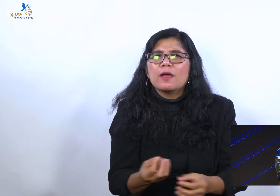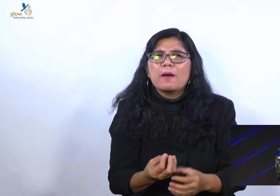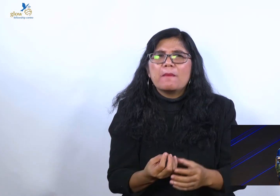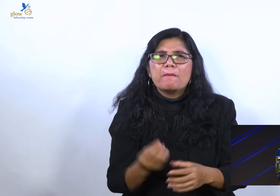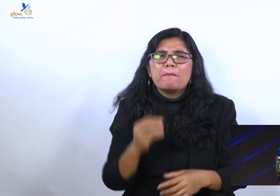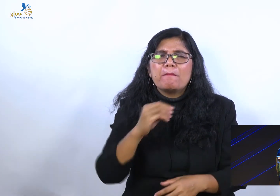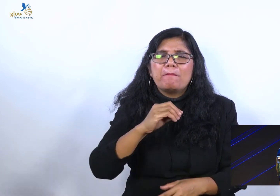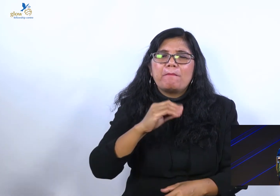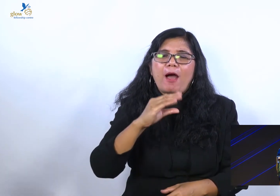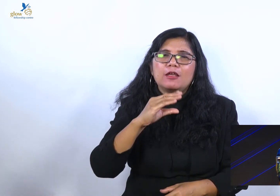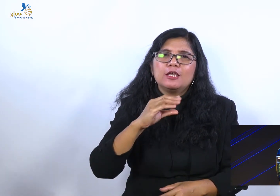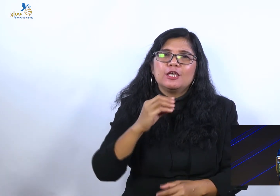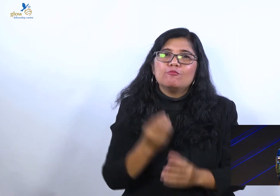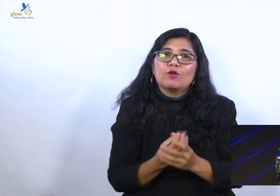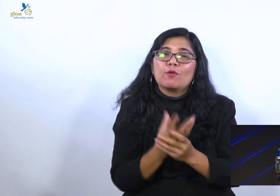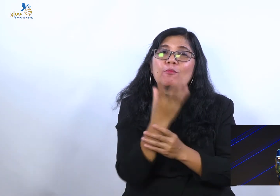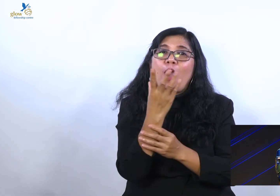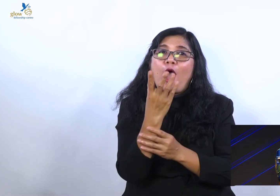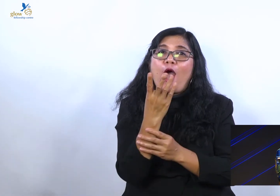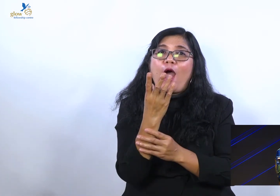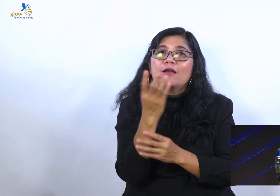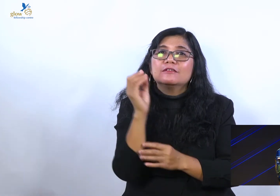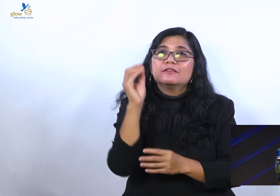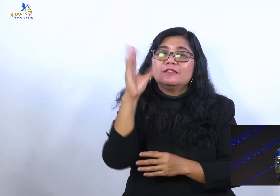Sok merasa diri yang paling mengerti.